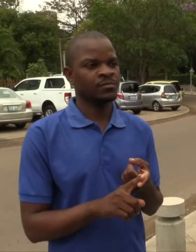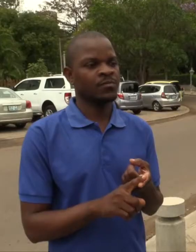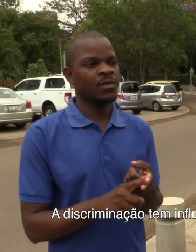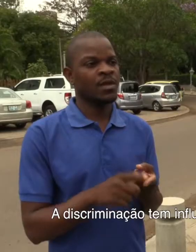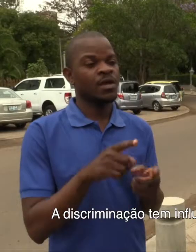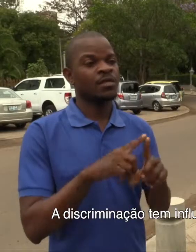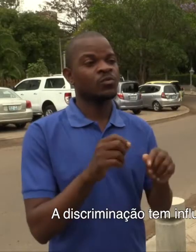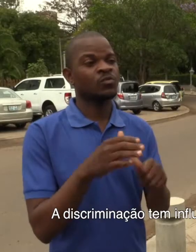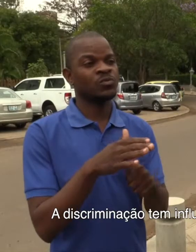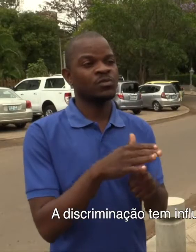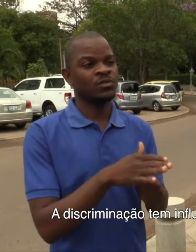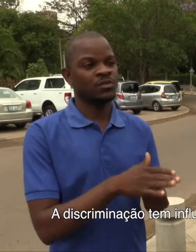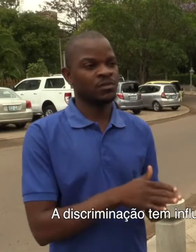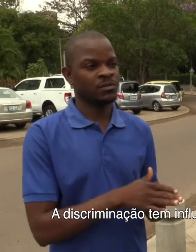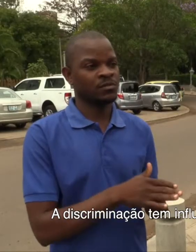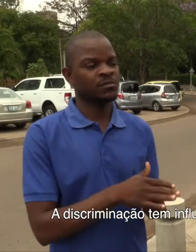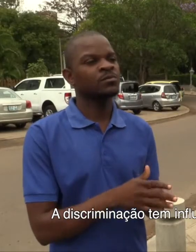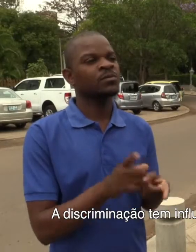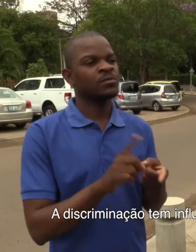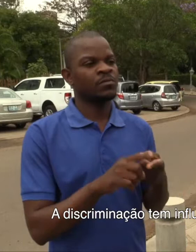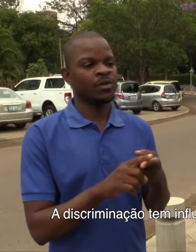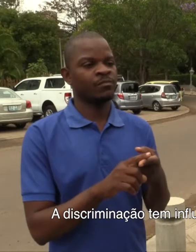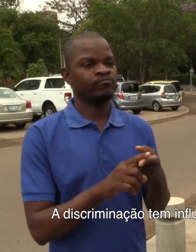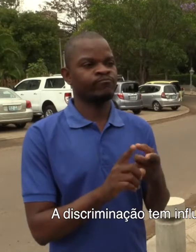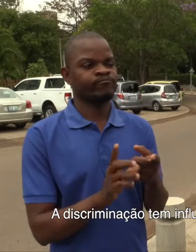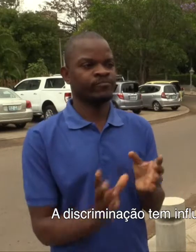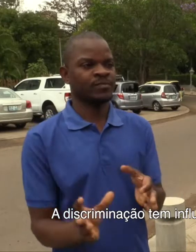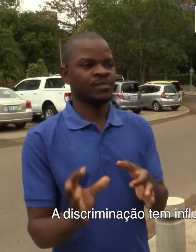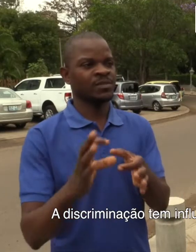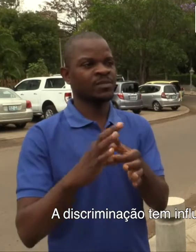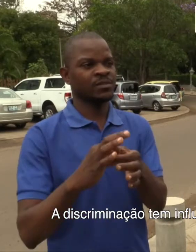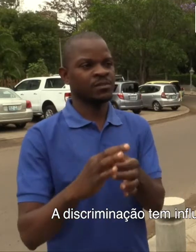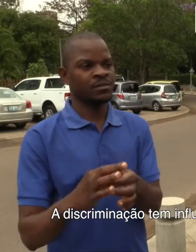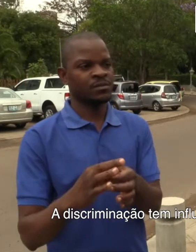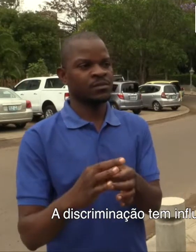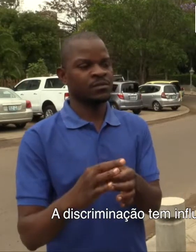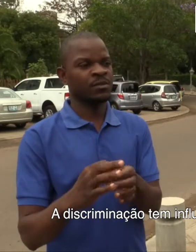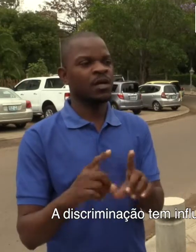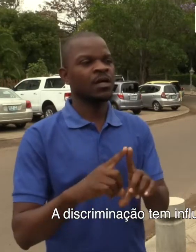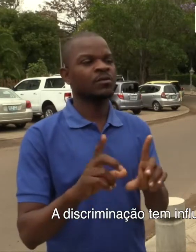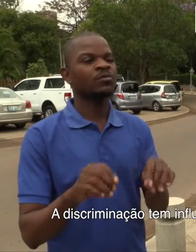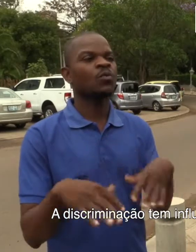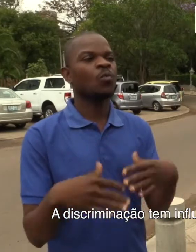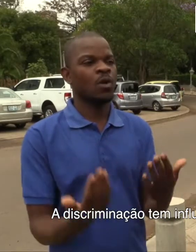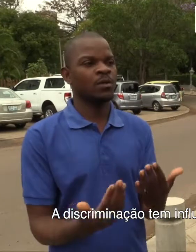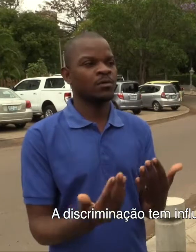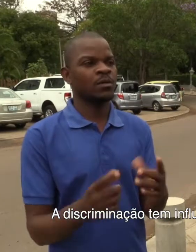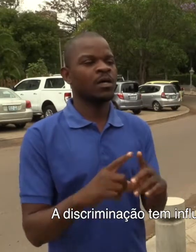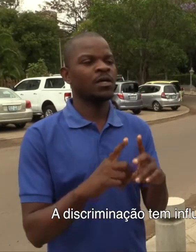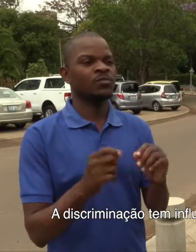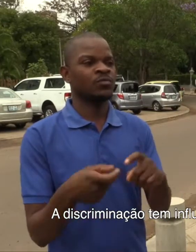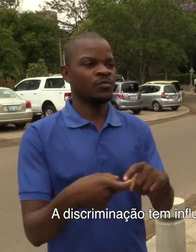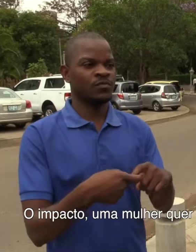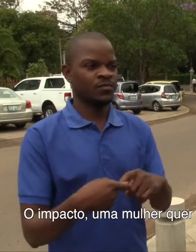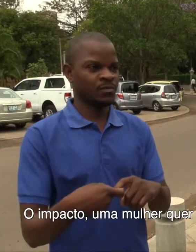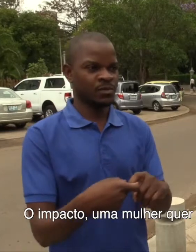Esta discriminação também tem sua influência na questão da estrutura familiar.